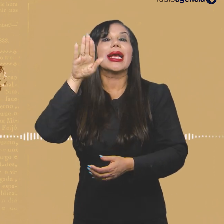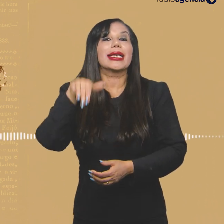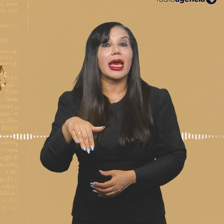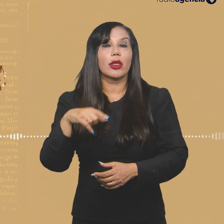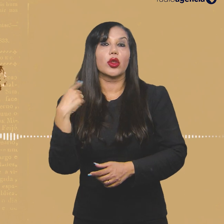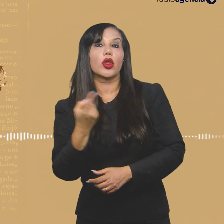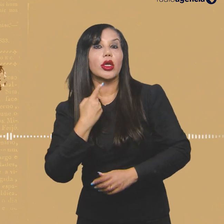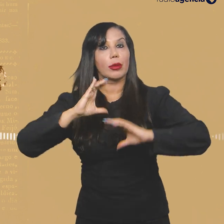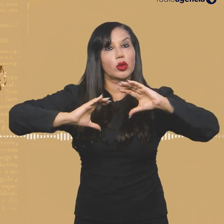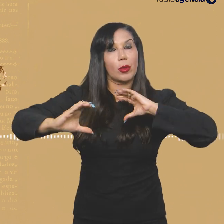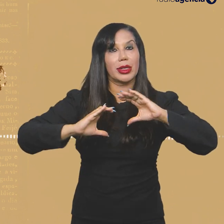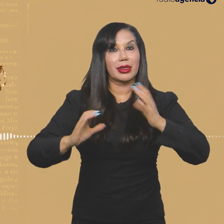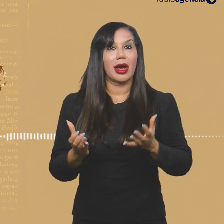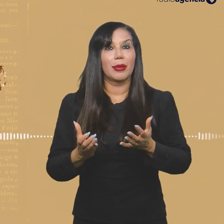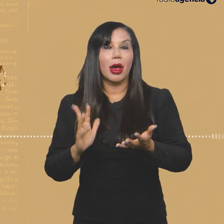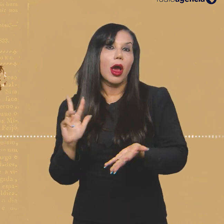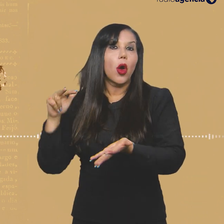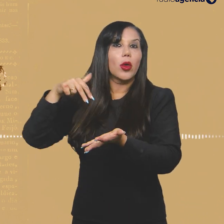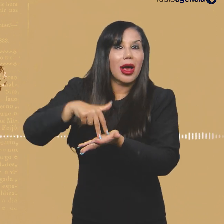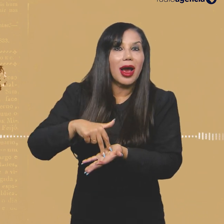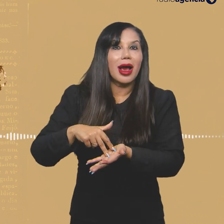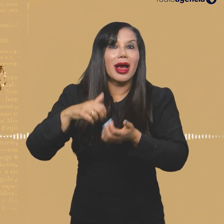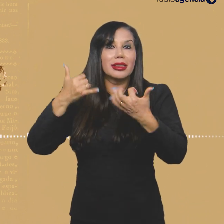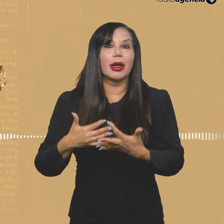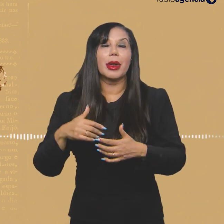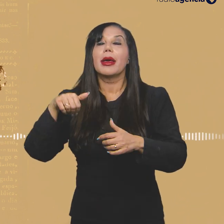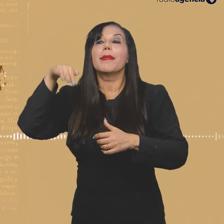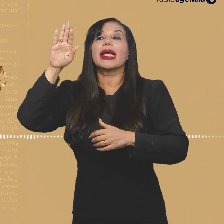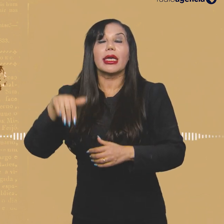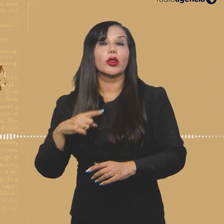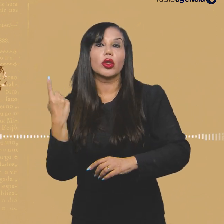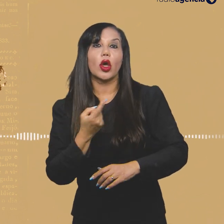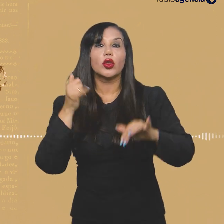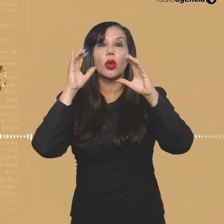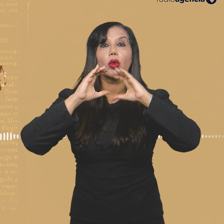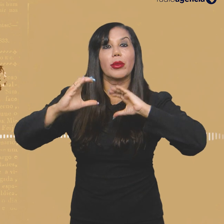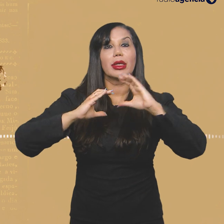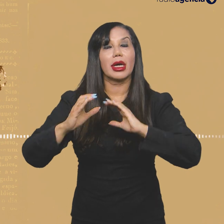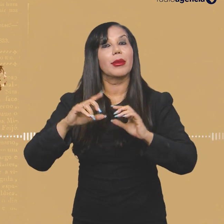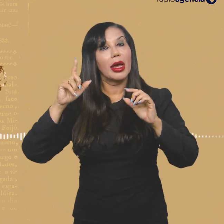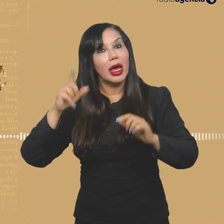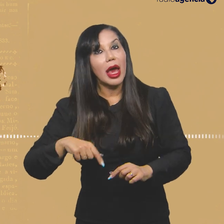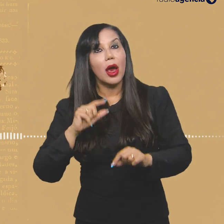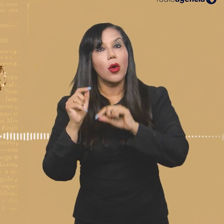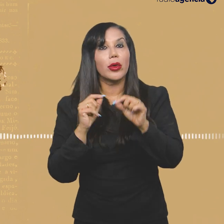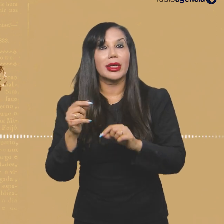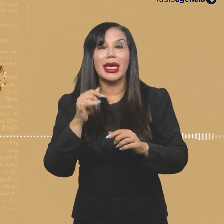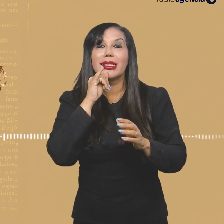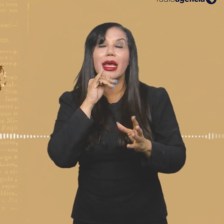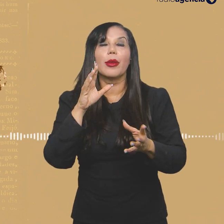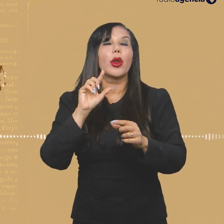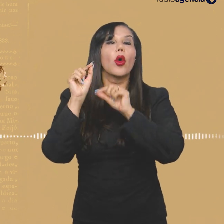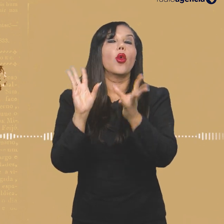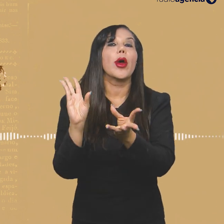para quem a gente está comunicando. E esse lugar, Rafael, para quem a gente está comunicando, ele é o que define o lead.